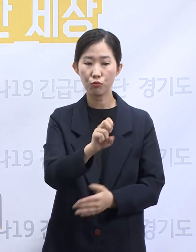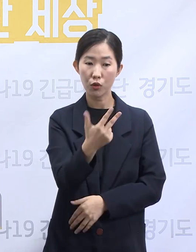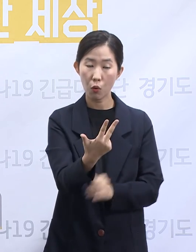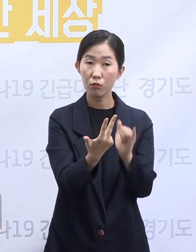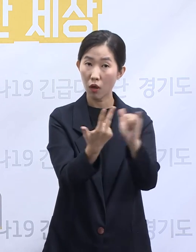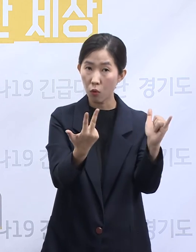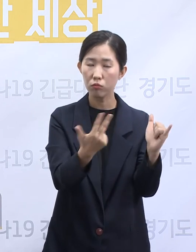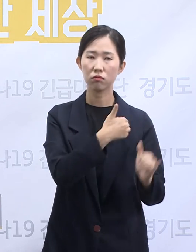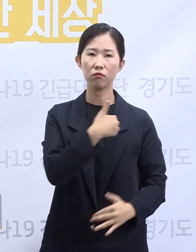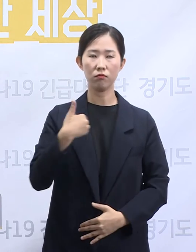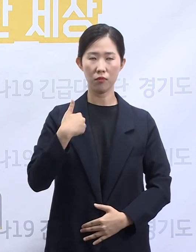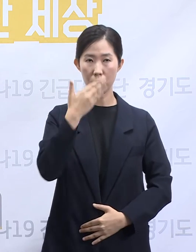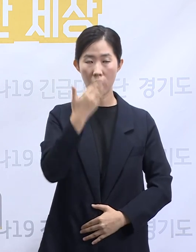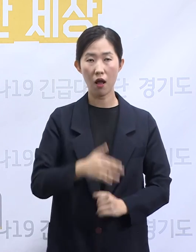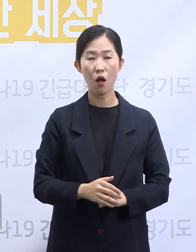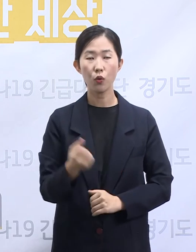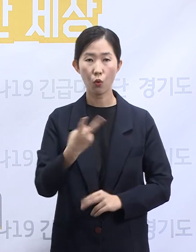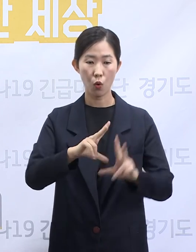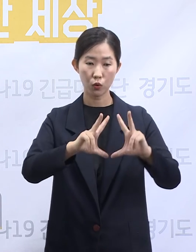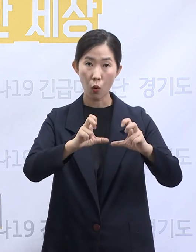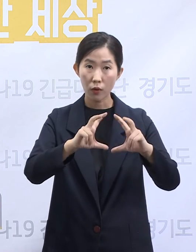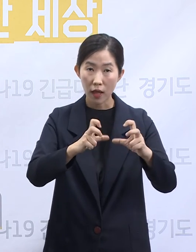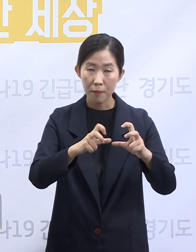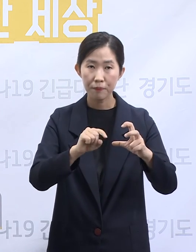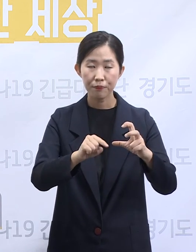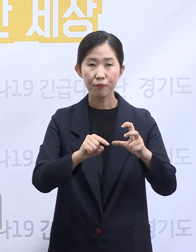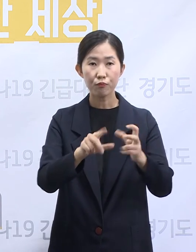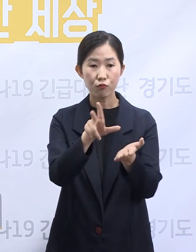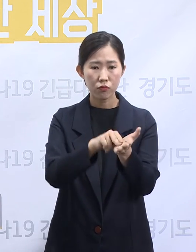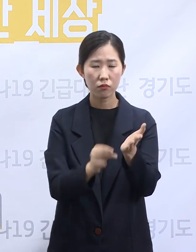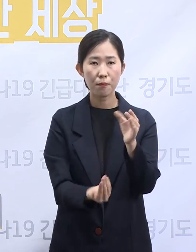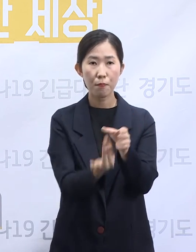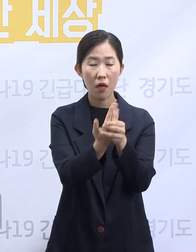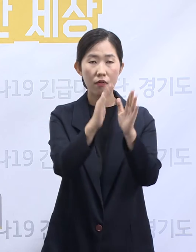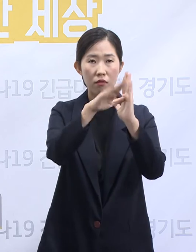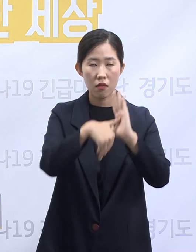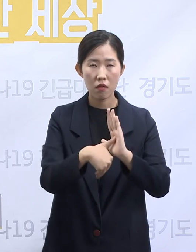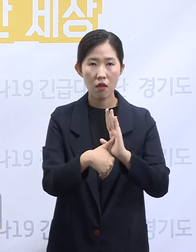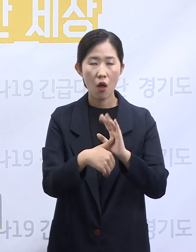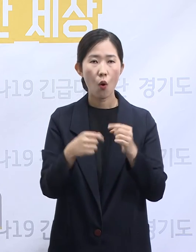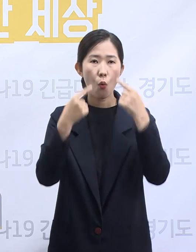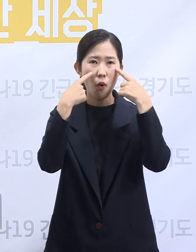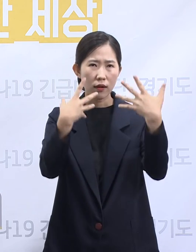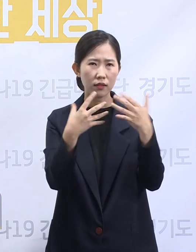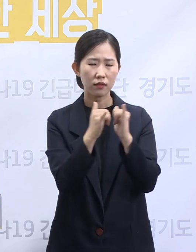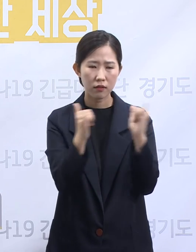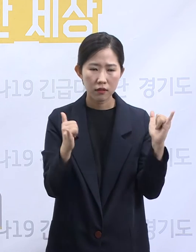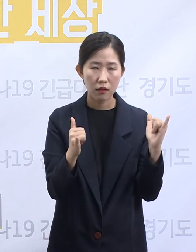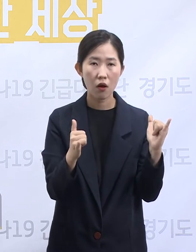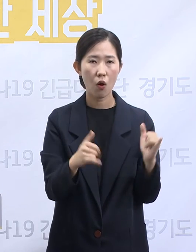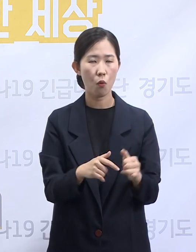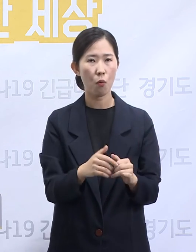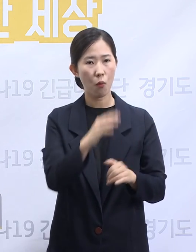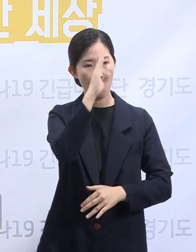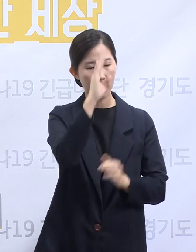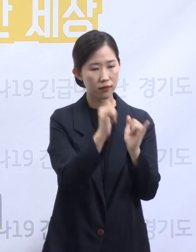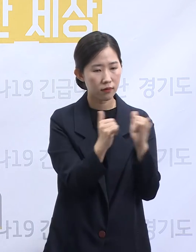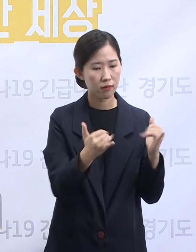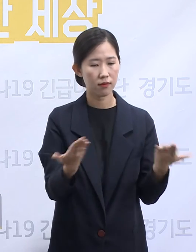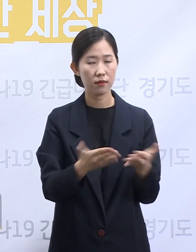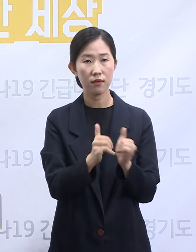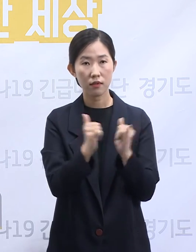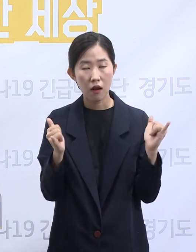하지만 성남의 모종합병원 유행 때는 확진된 환자, 직원, 가족 등을 위해 총